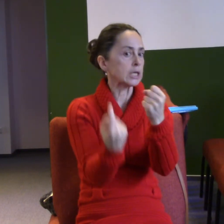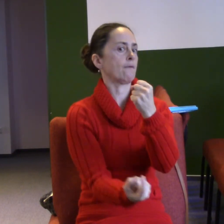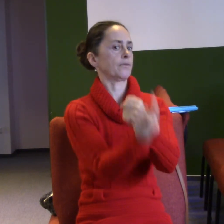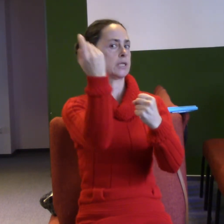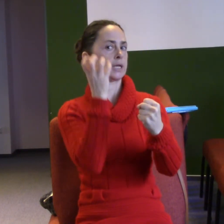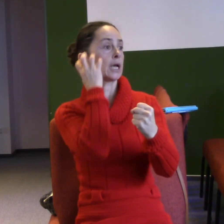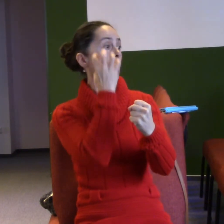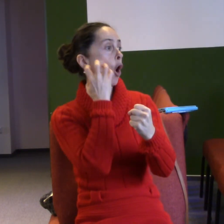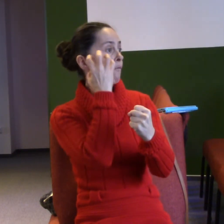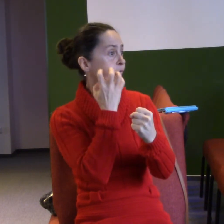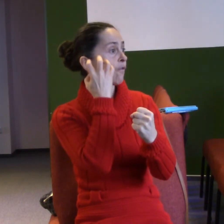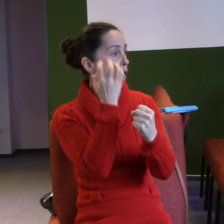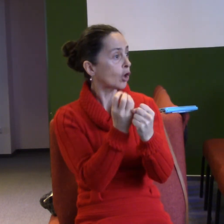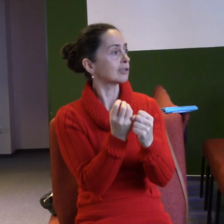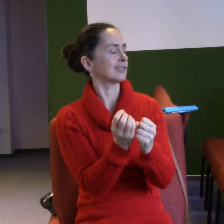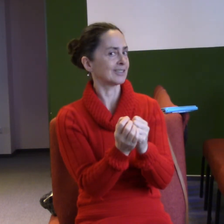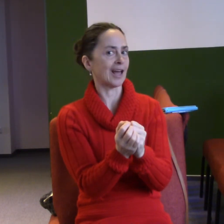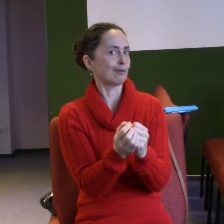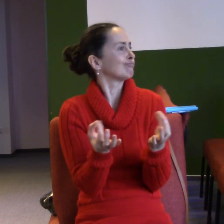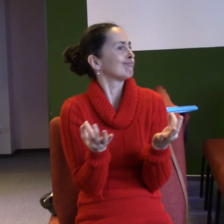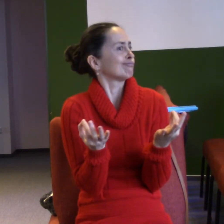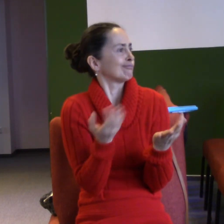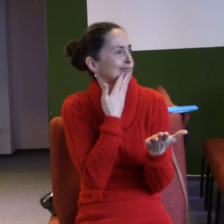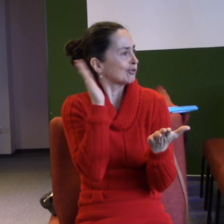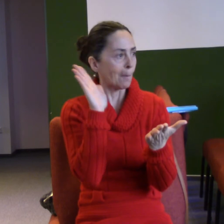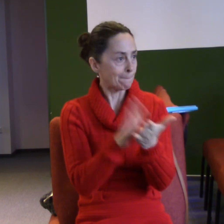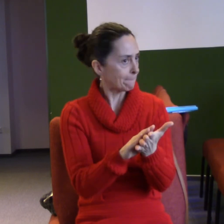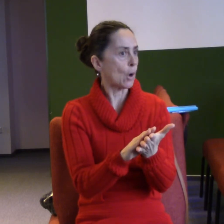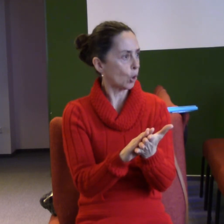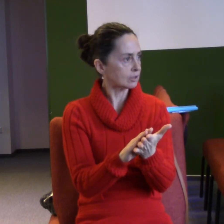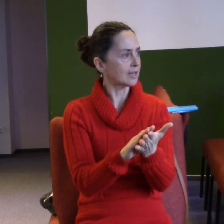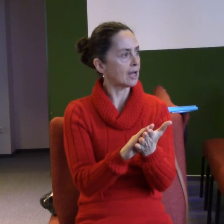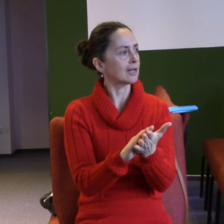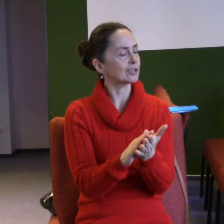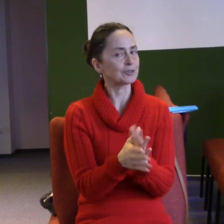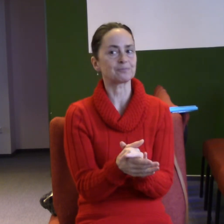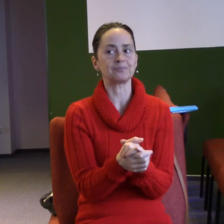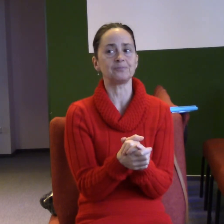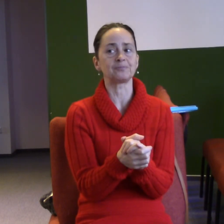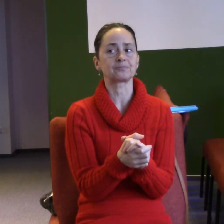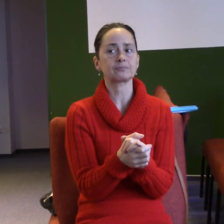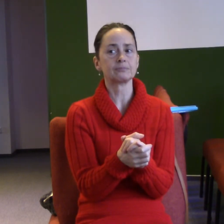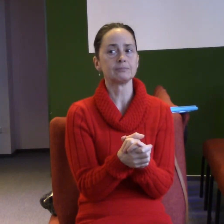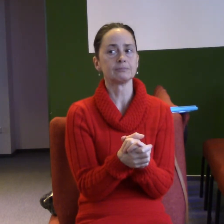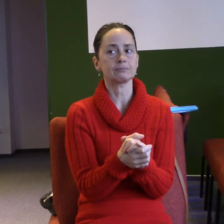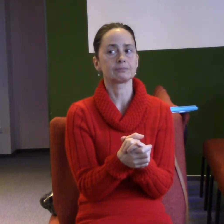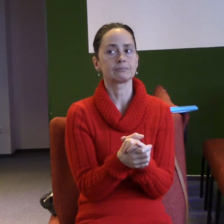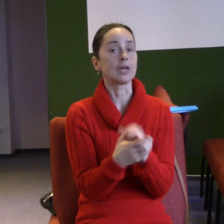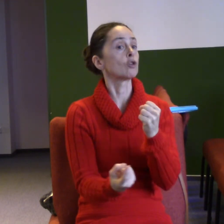nějaké výsledky, něco se prostě děje. A pak tam říká, co všechno se v životě křesťana začne objevovat, když to bohu dovolí.